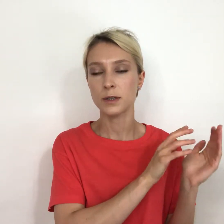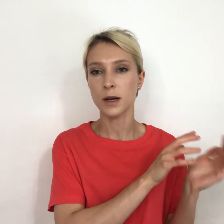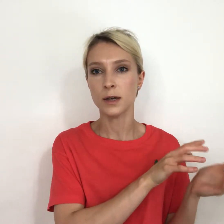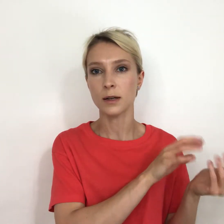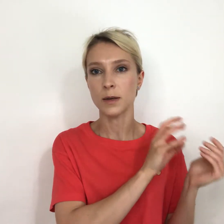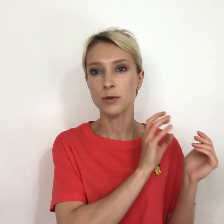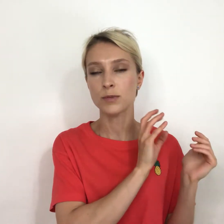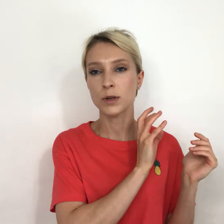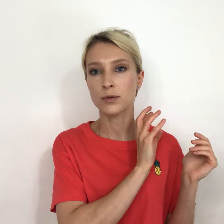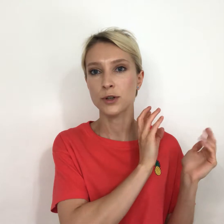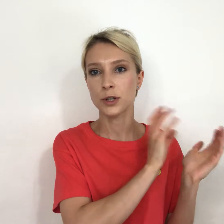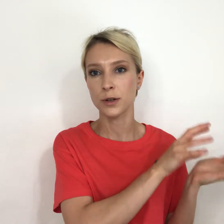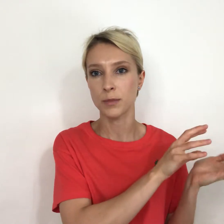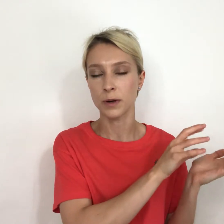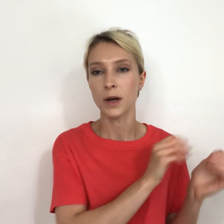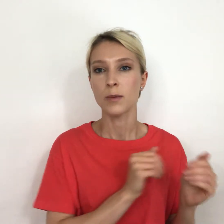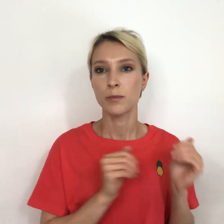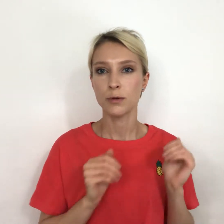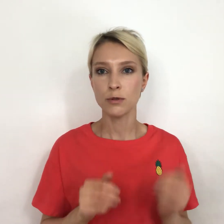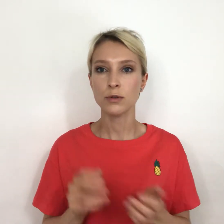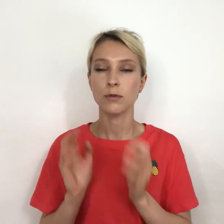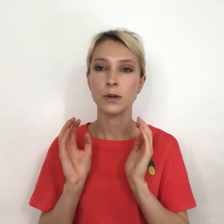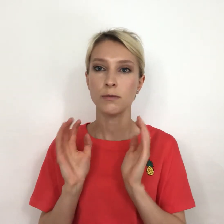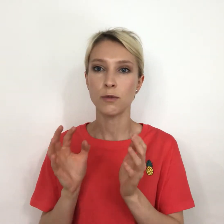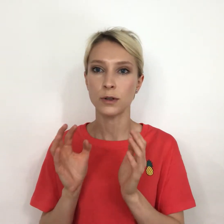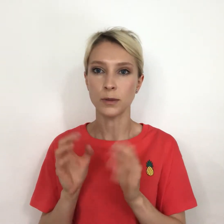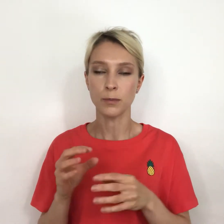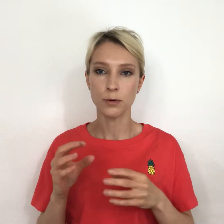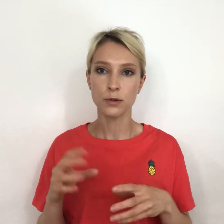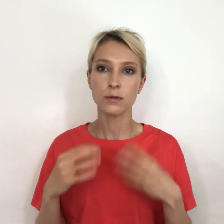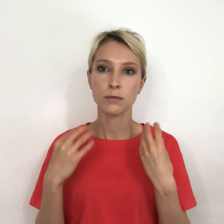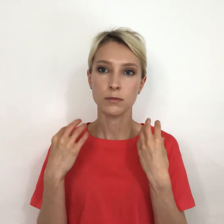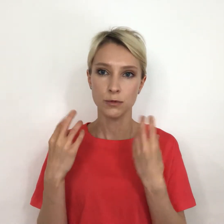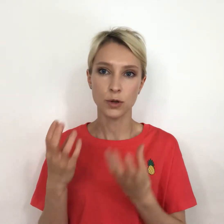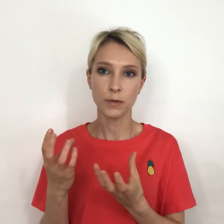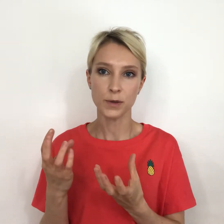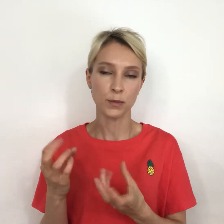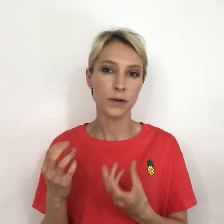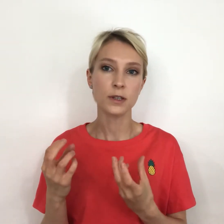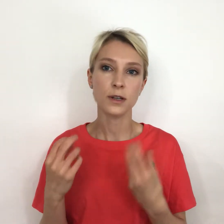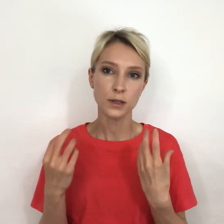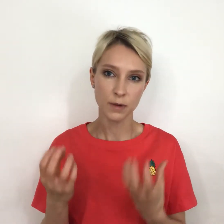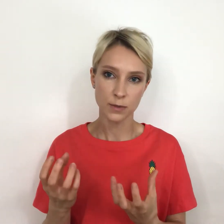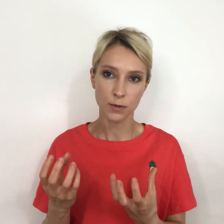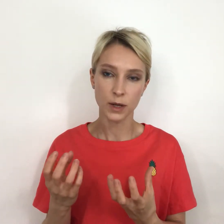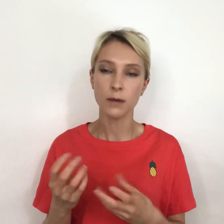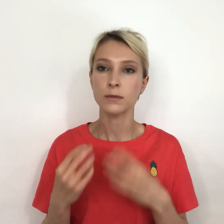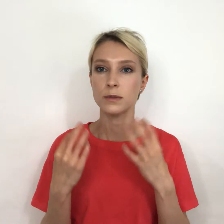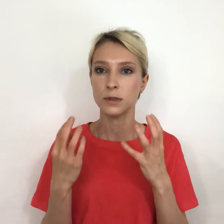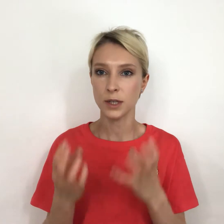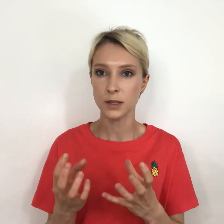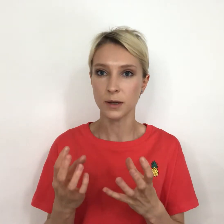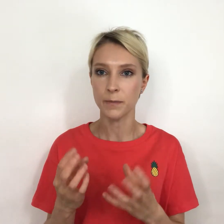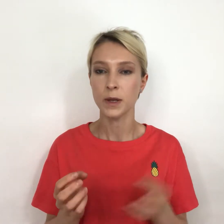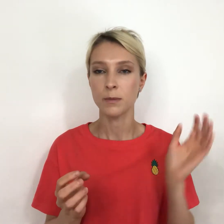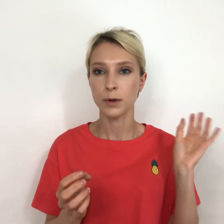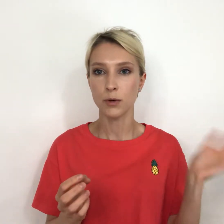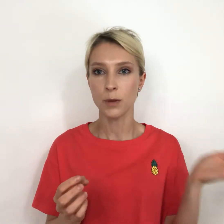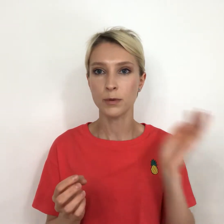и так далее. Допустим, у нас кусочек рыбы, плюс углеводы, плюс... Ну что мы возьмем? Давайте рис возьмем с рисом. Белок, плюс